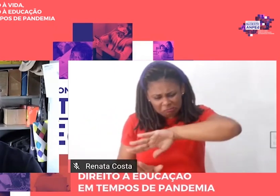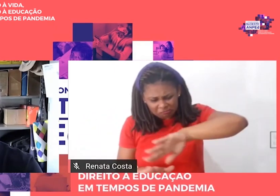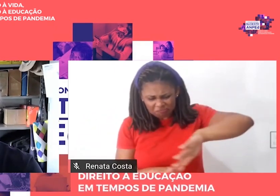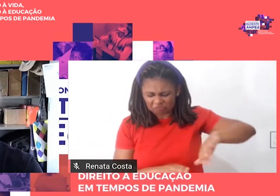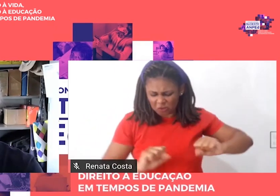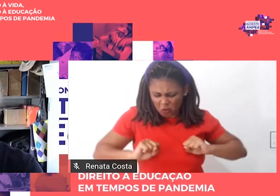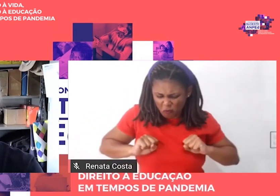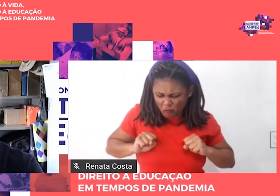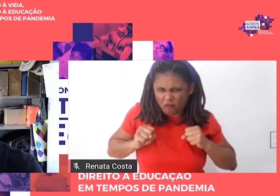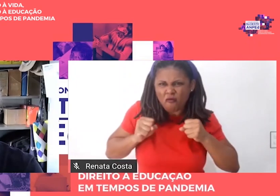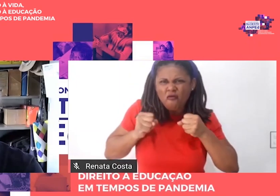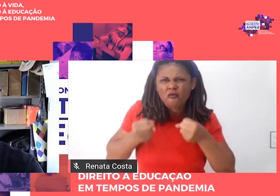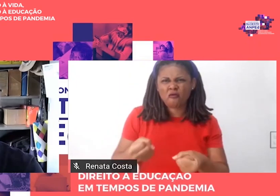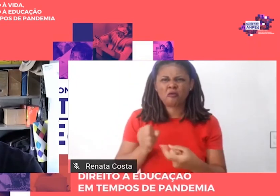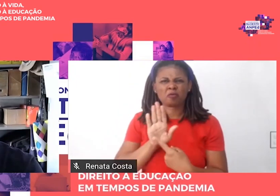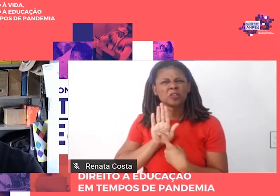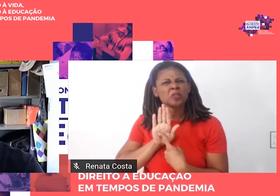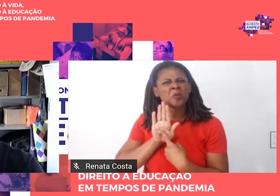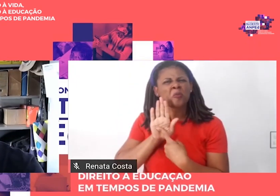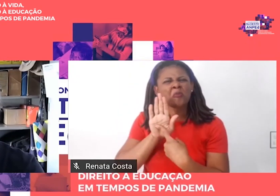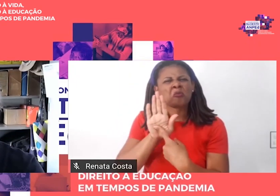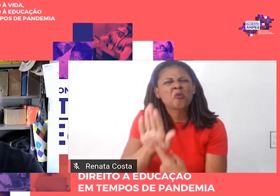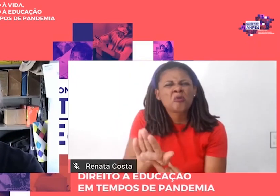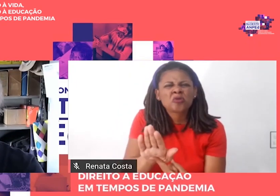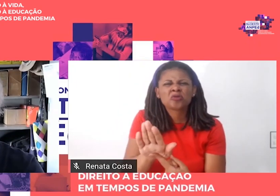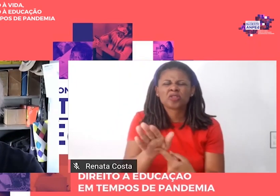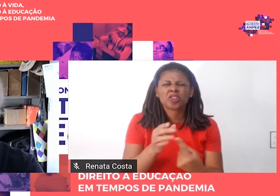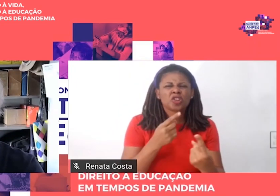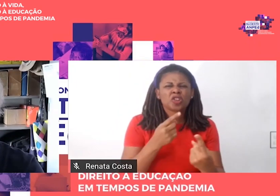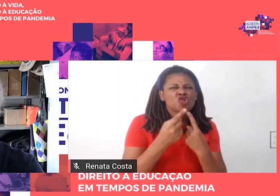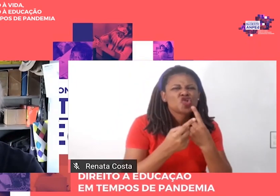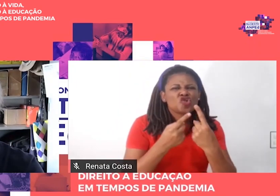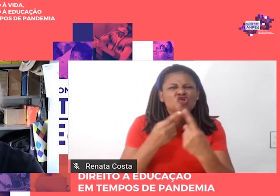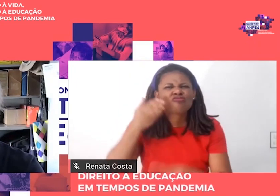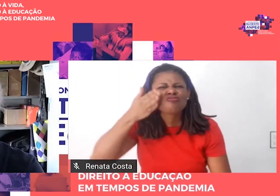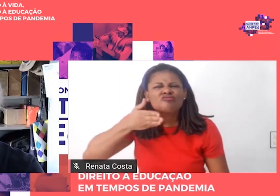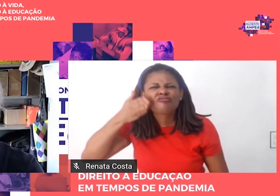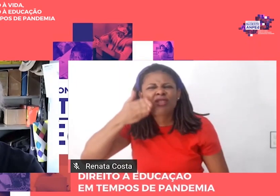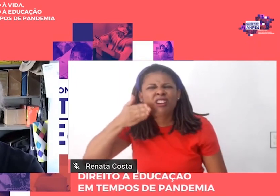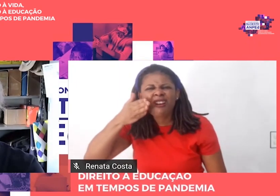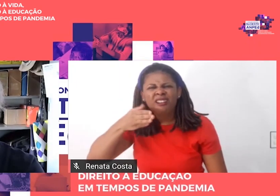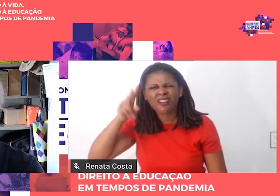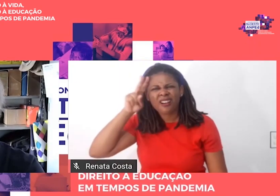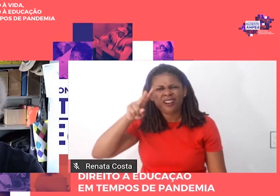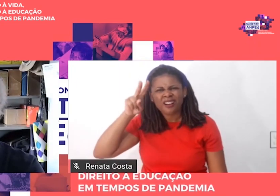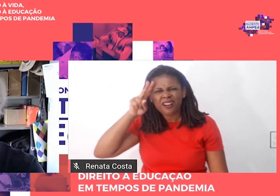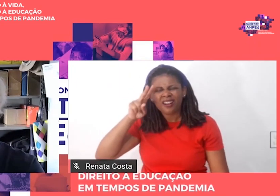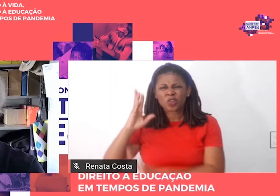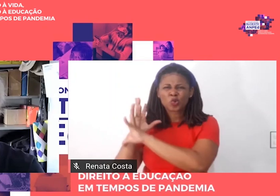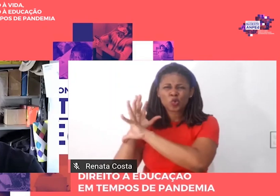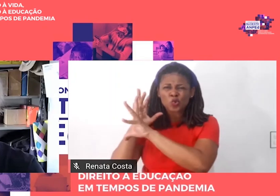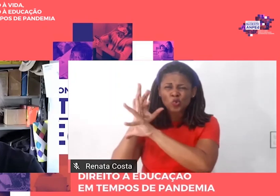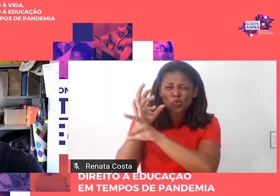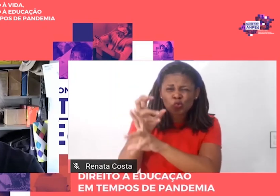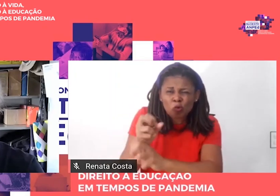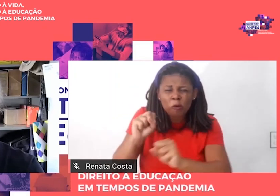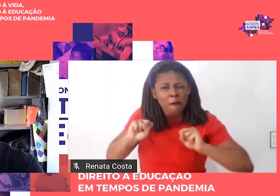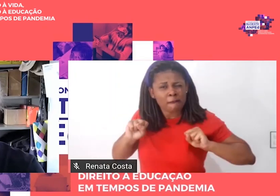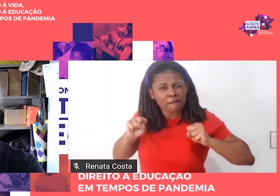concepção dialética da história, orientada por uma cruzada anti-ideológica,